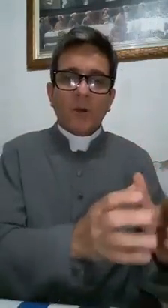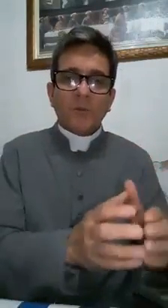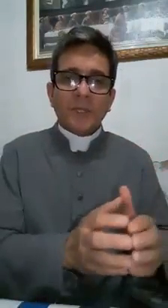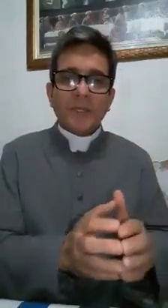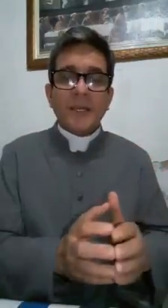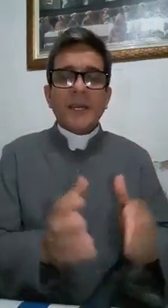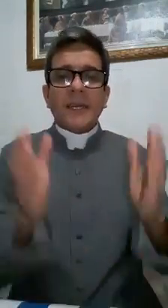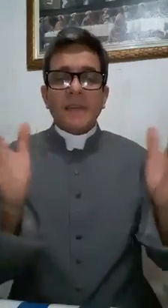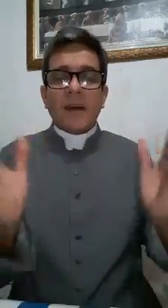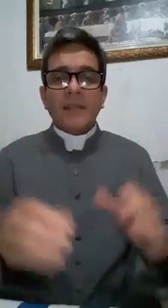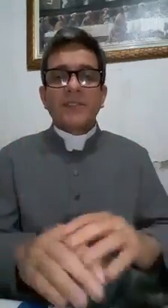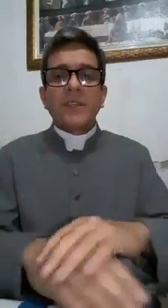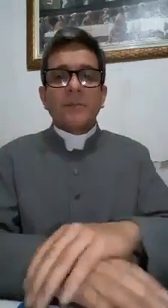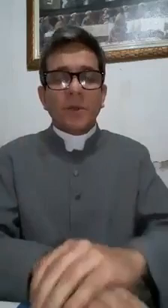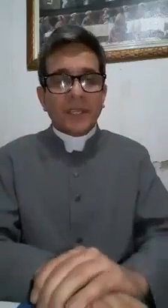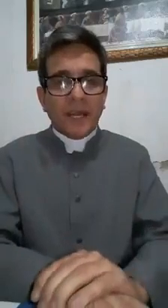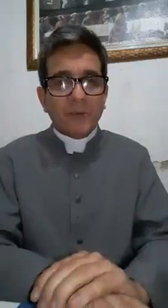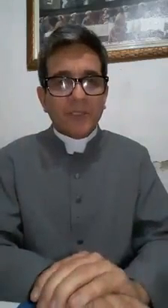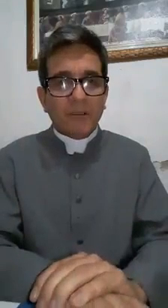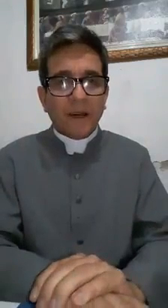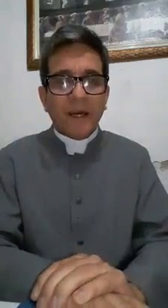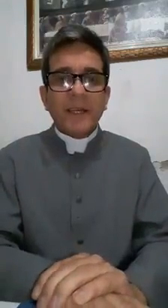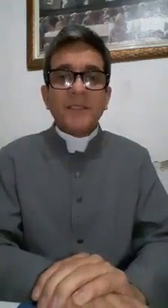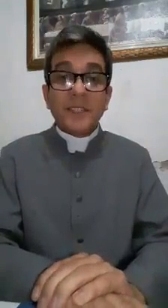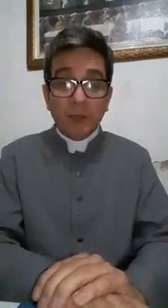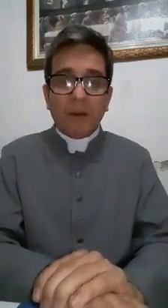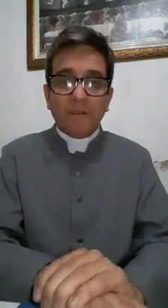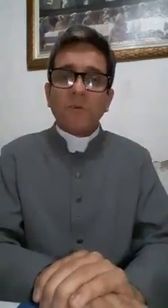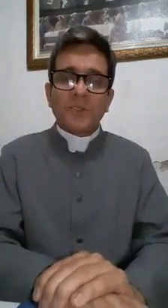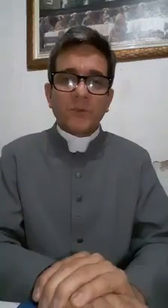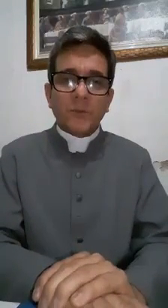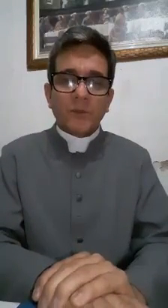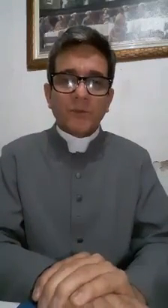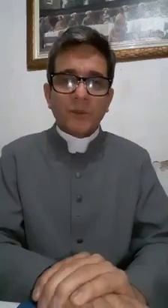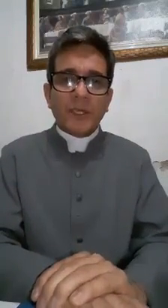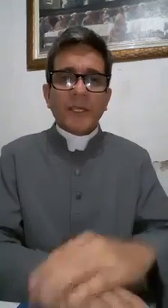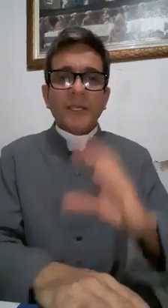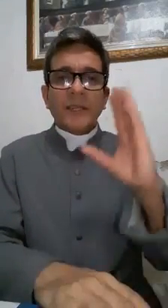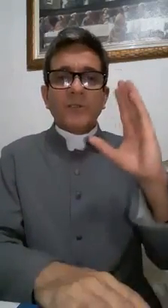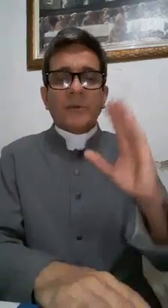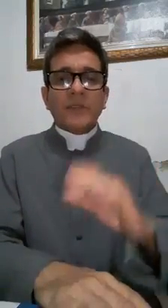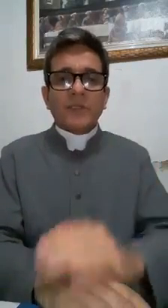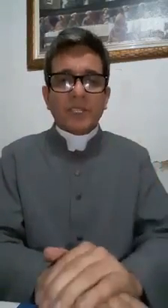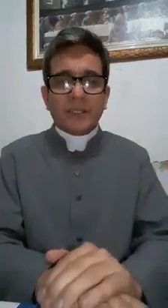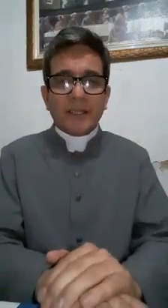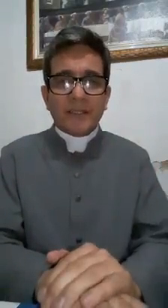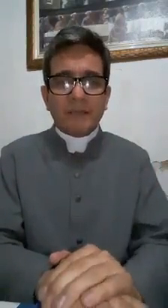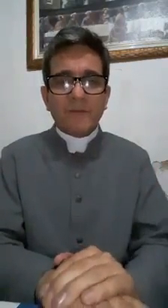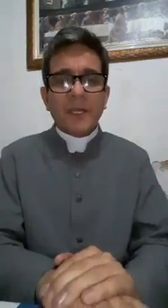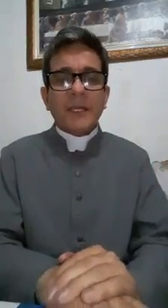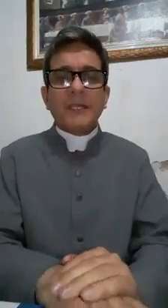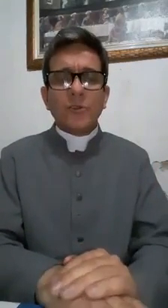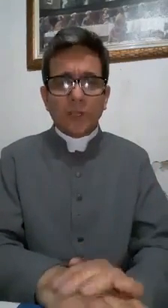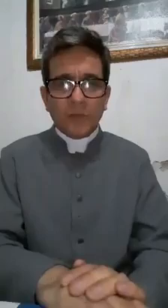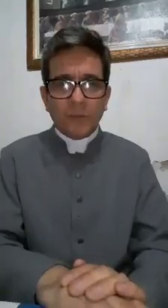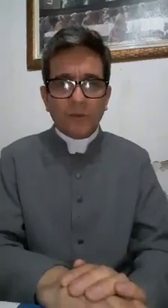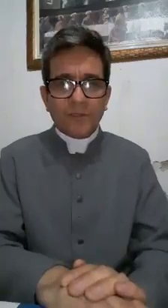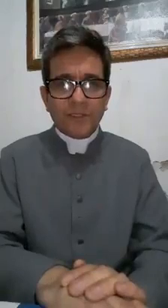corrompida, quem mais poderá nos salvar se dão a força do povo. Que Deus abençoe esta nação e que o nosso povo